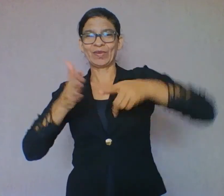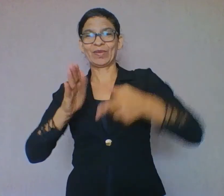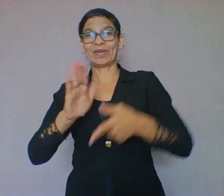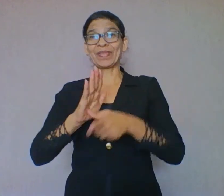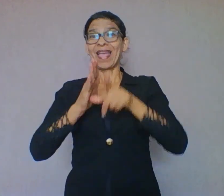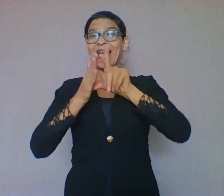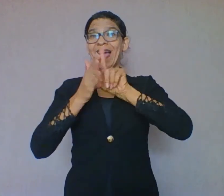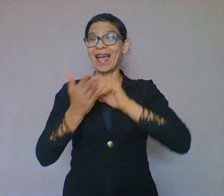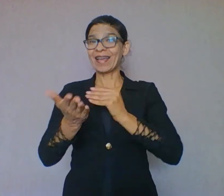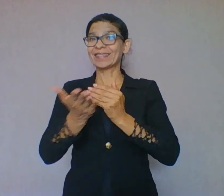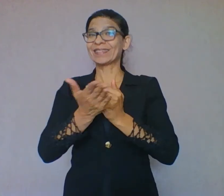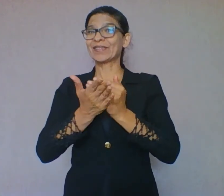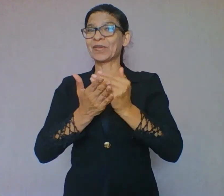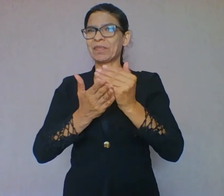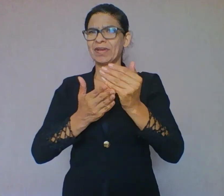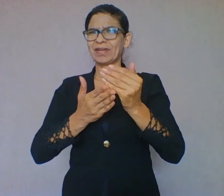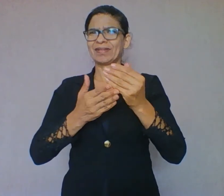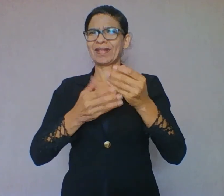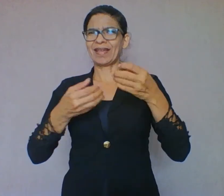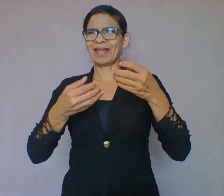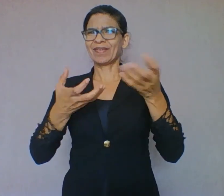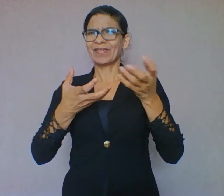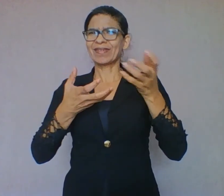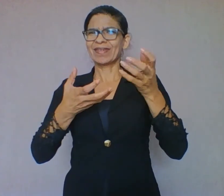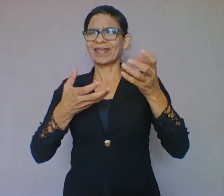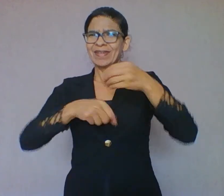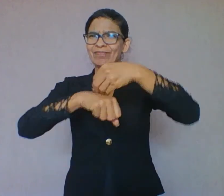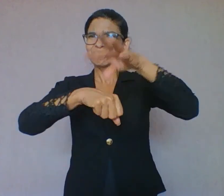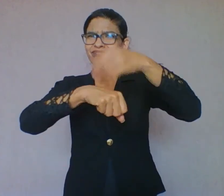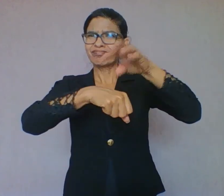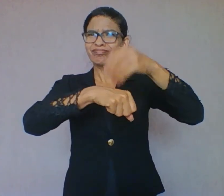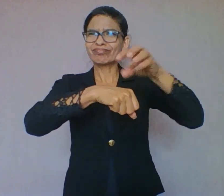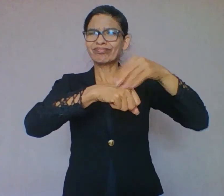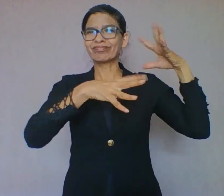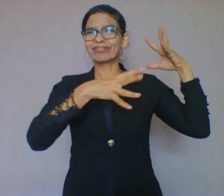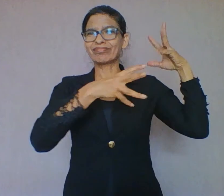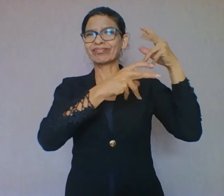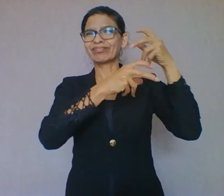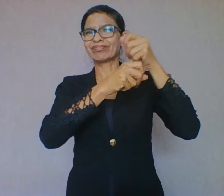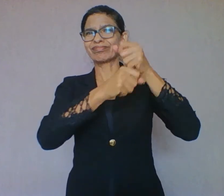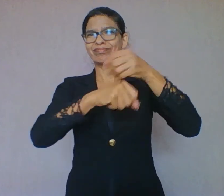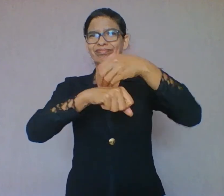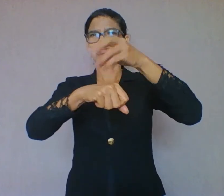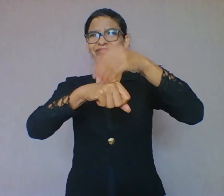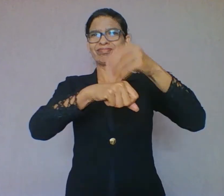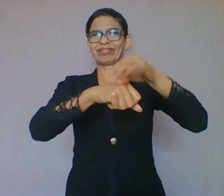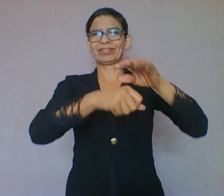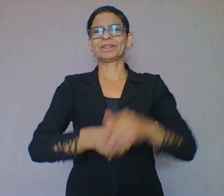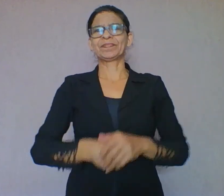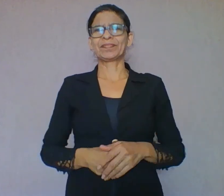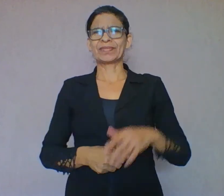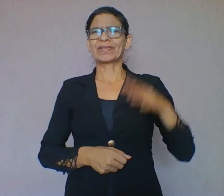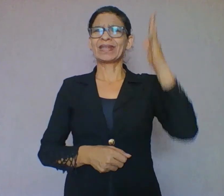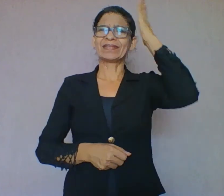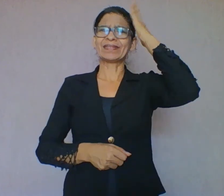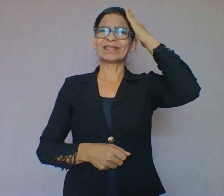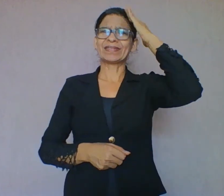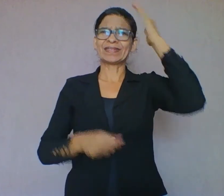apanhado geral sobre a nossa primeira aula, que foi sobre linguagem. Nós sabemos que o termo linguagem deve ser